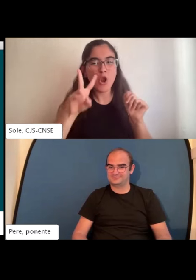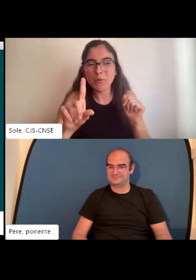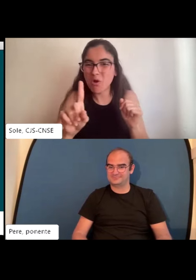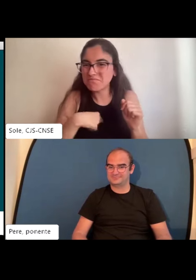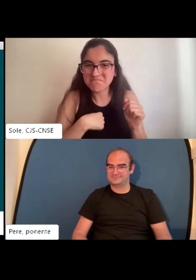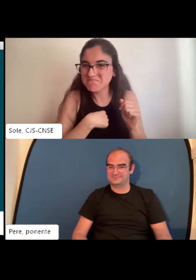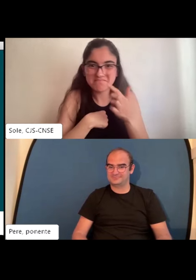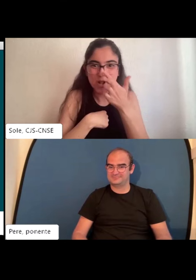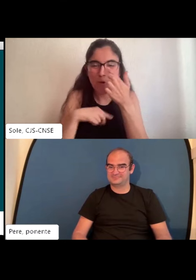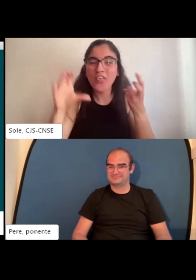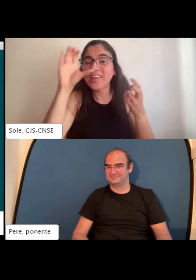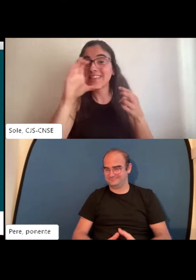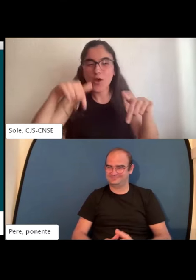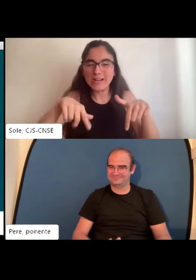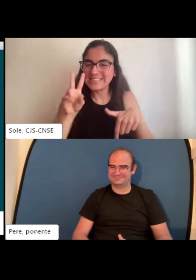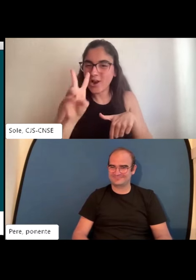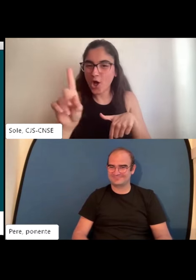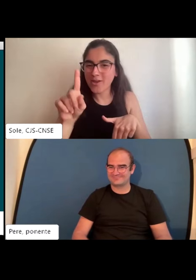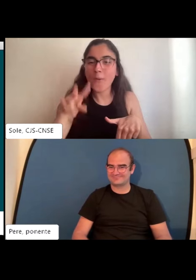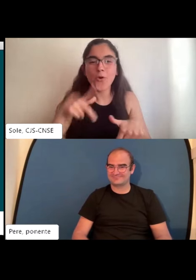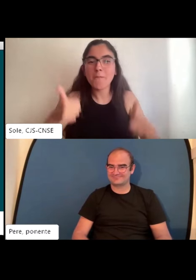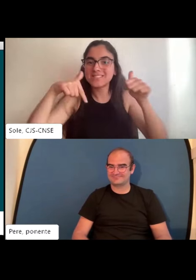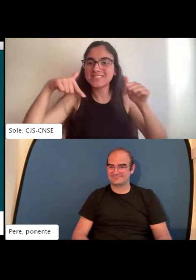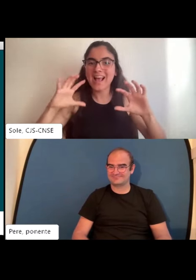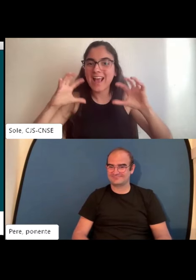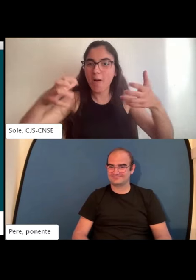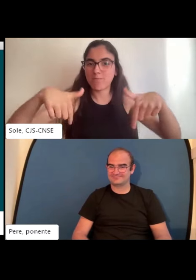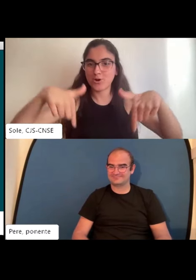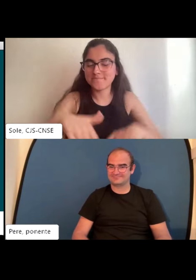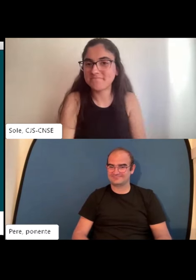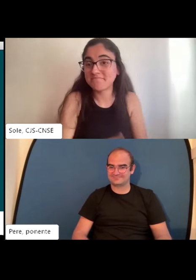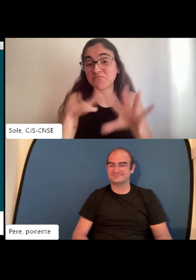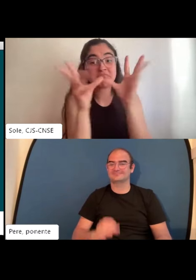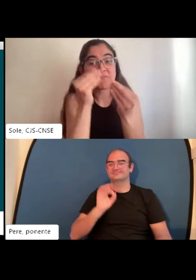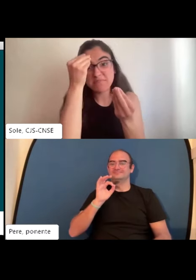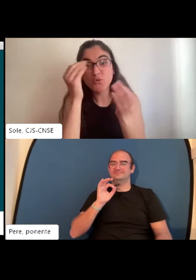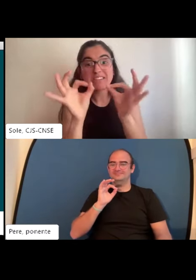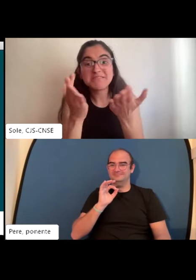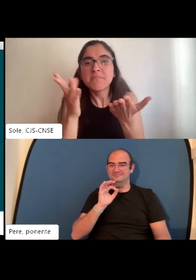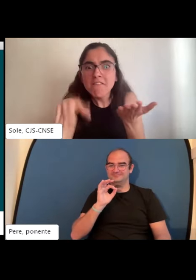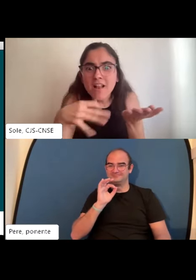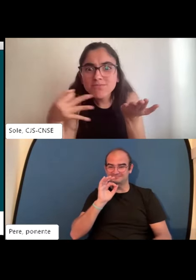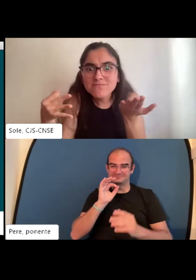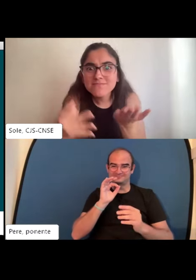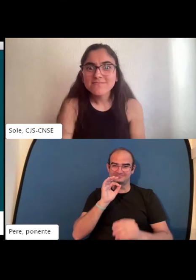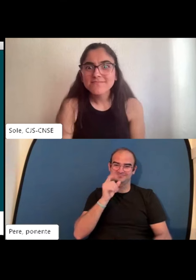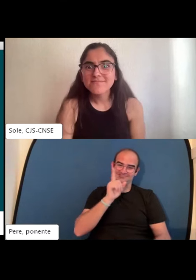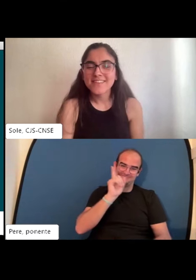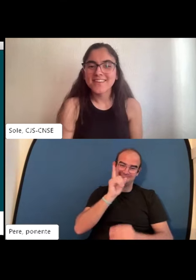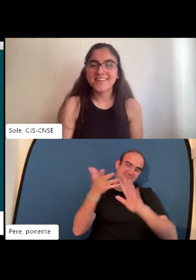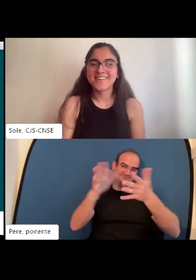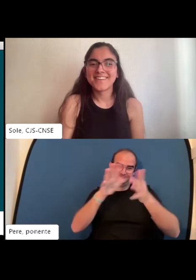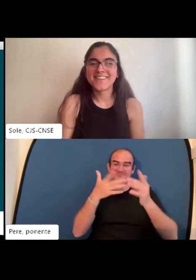Y quizás de tecnología creo que no, y científico no me suena. Aquí trabajamos más el